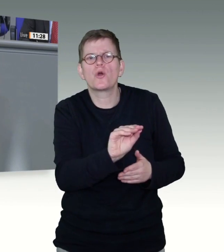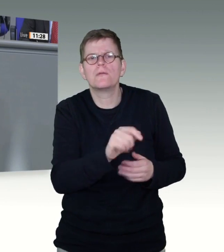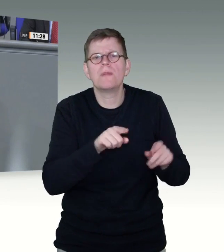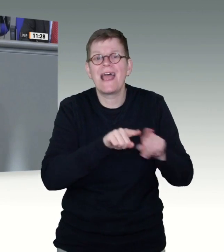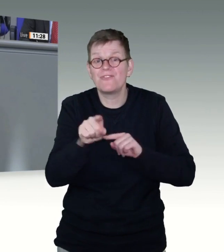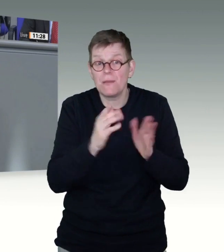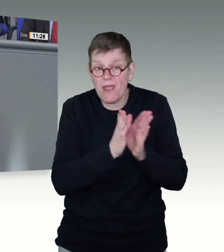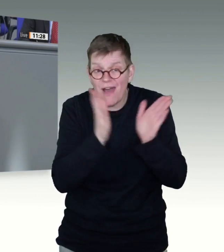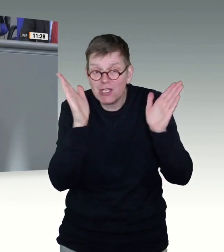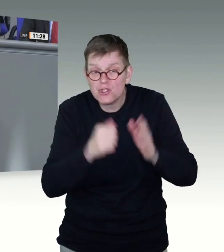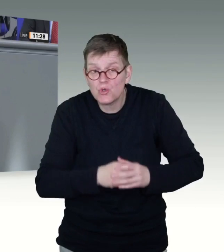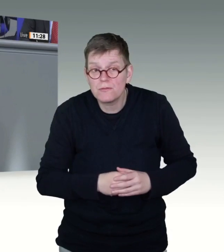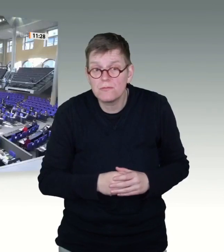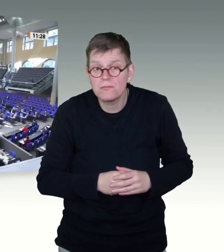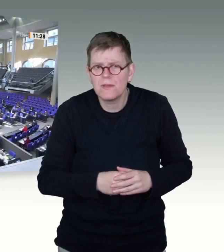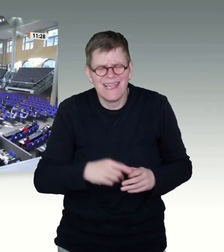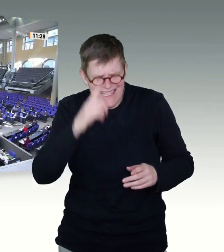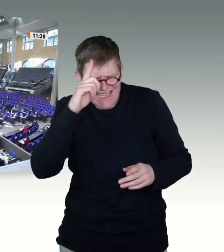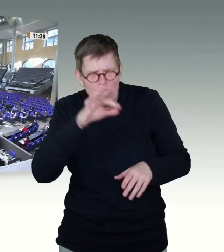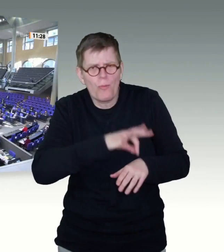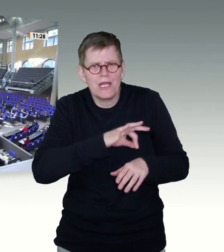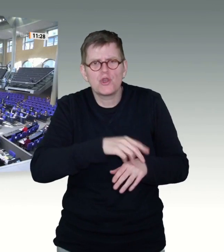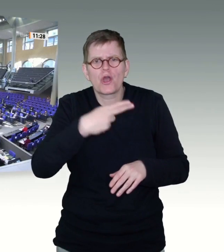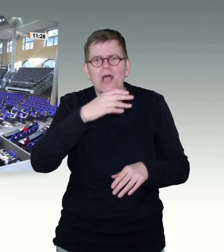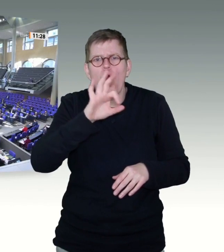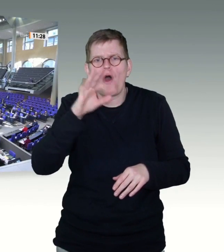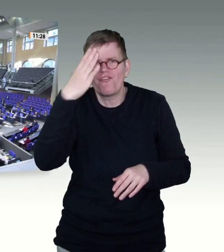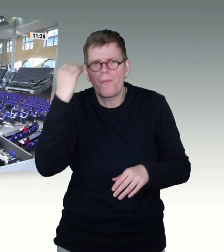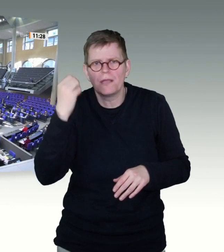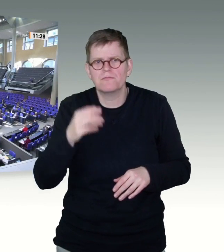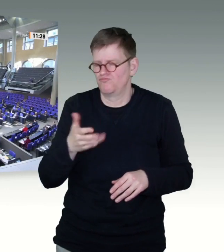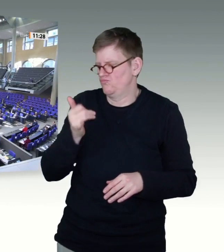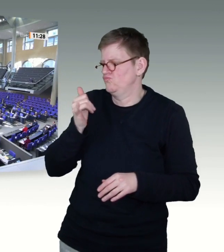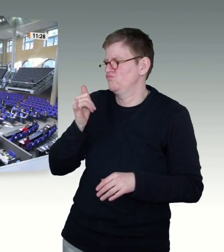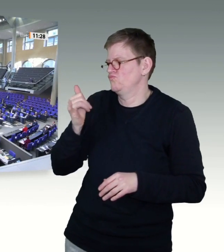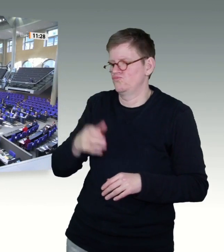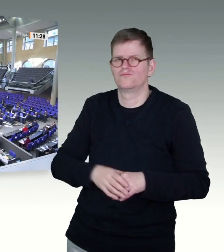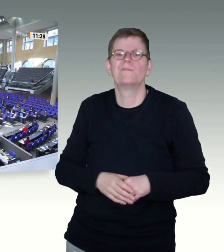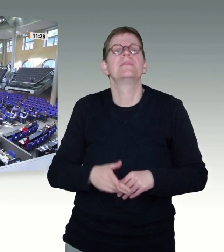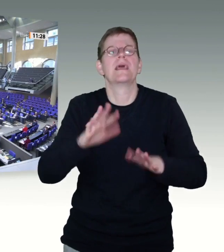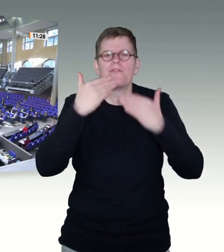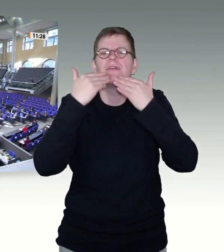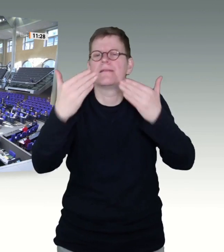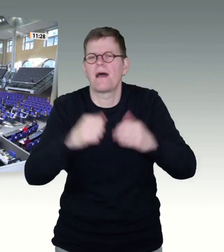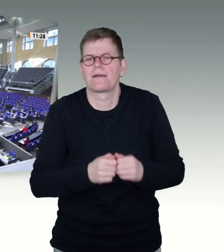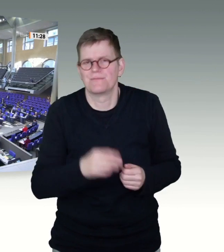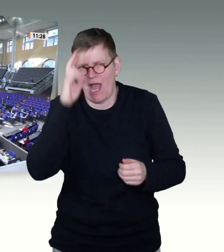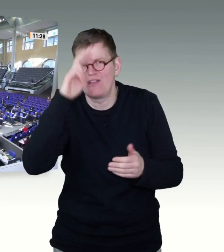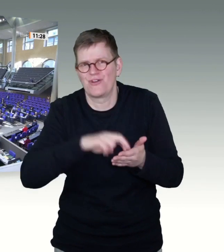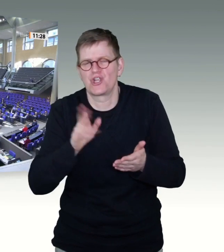Ich bin dankbar, dass Sie die Zwischenfrage zulassen. Herzlichen Dank, Frau Präsidentin. Ja, Sie haben gerade nach einem Bundesland gefragt, in